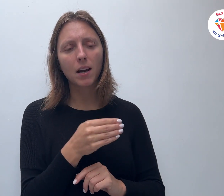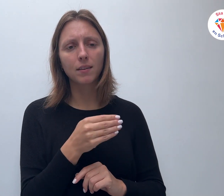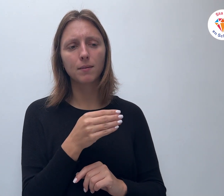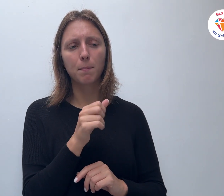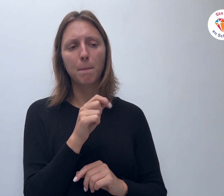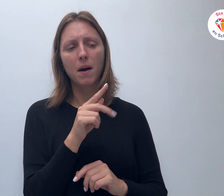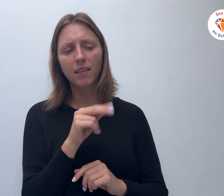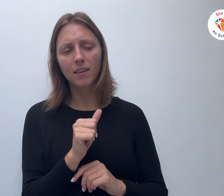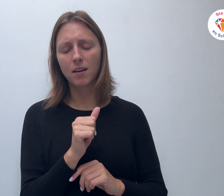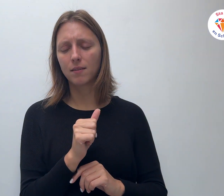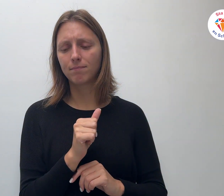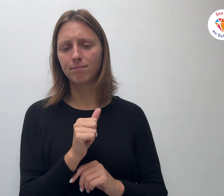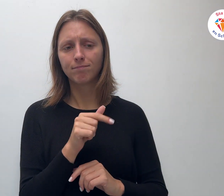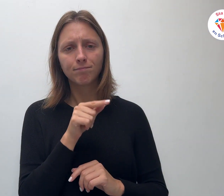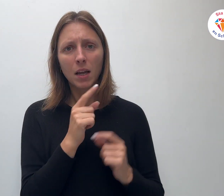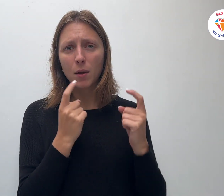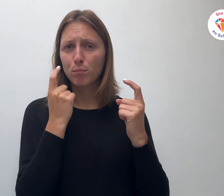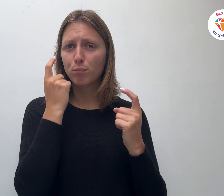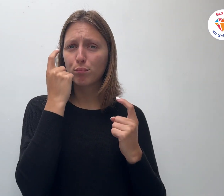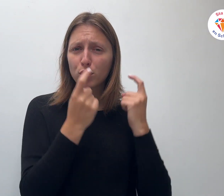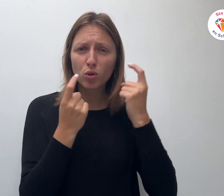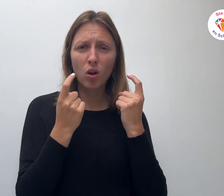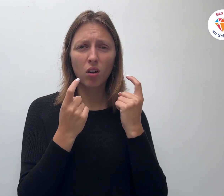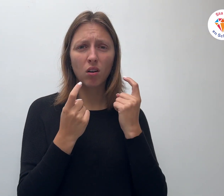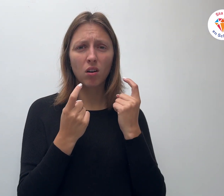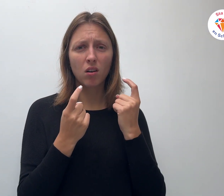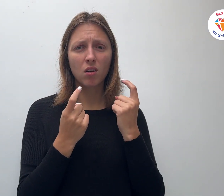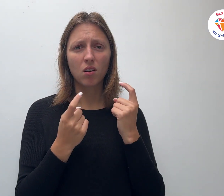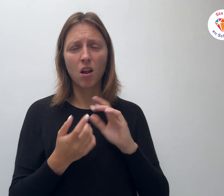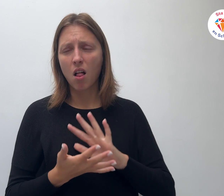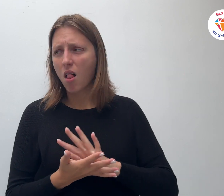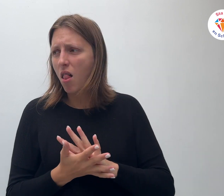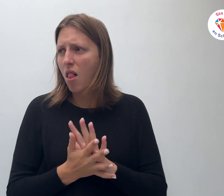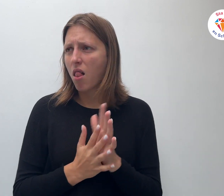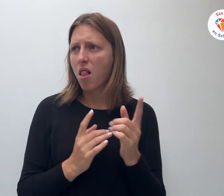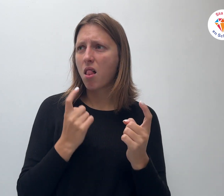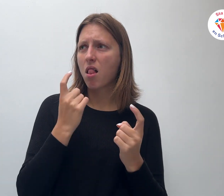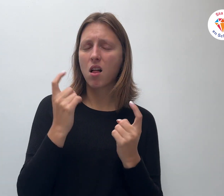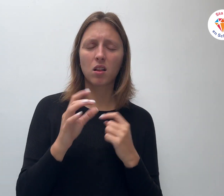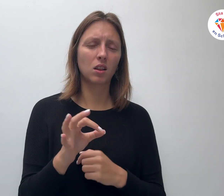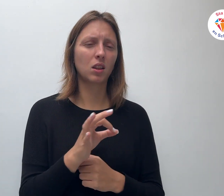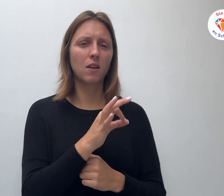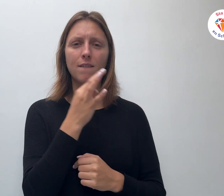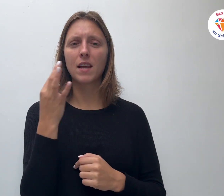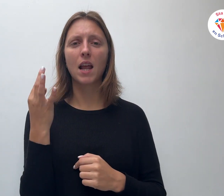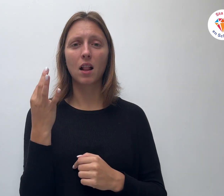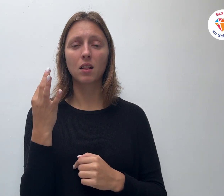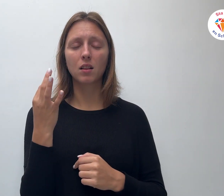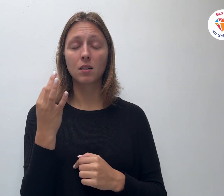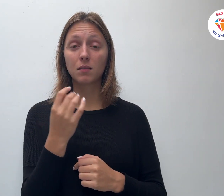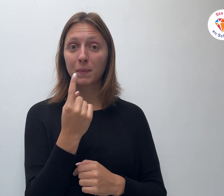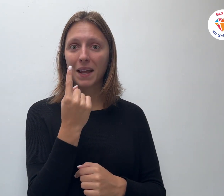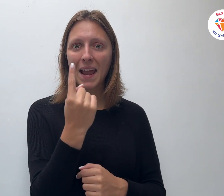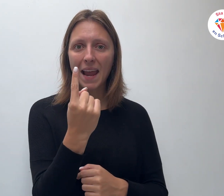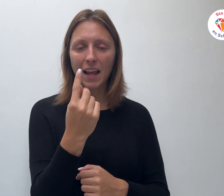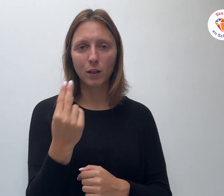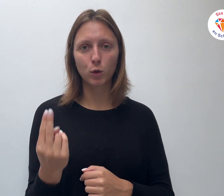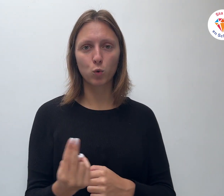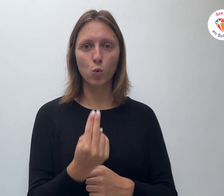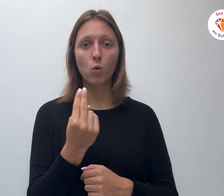u bent bezorgd en maakt u druk over veel dingen. Slechts één ding is nodig. Maria heeft